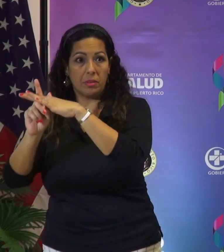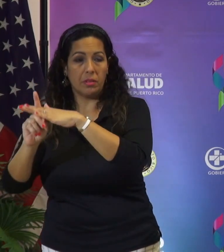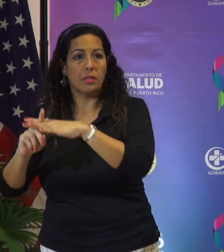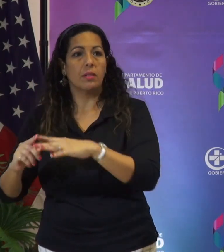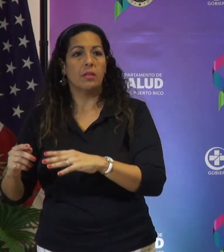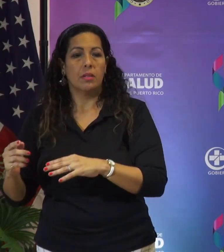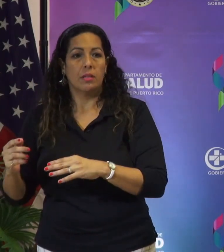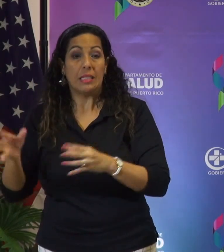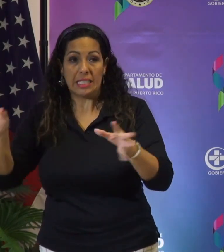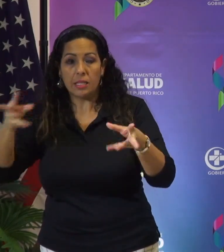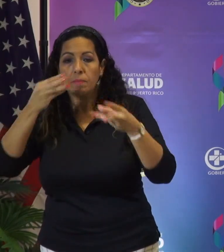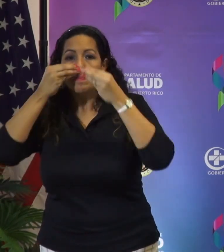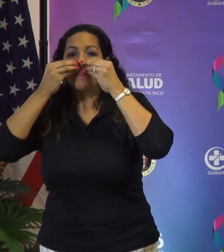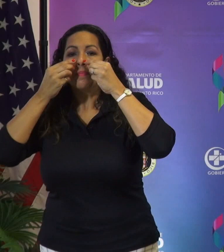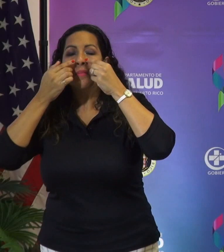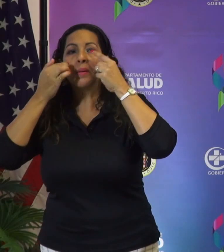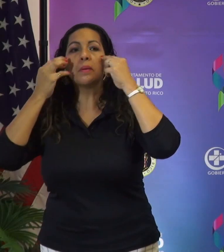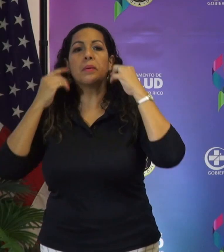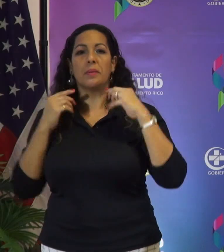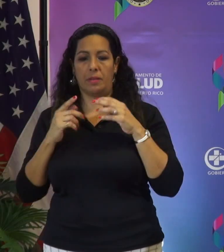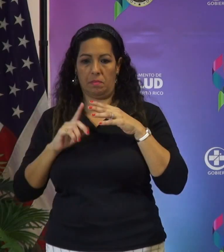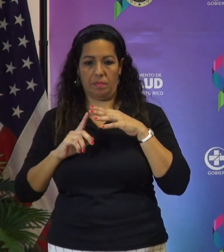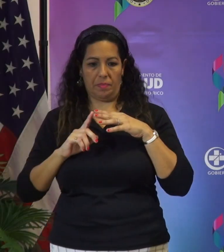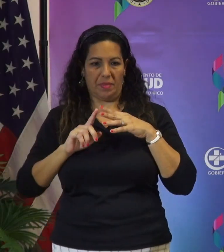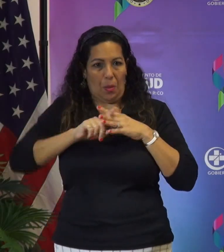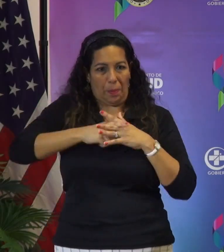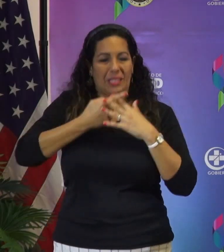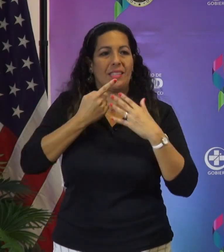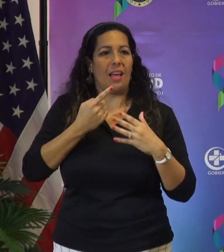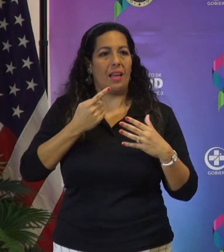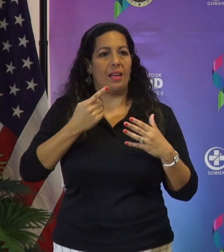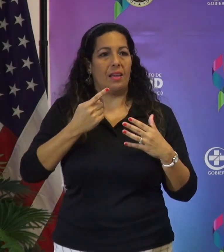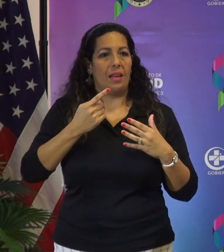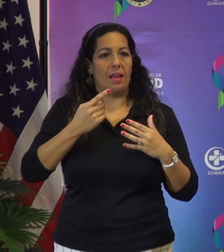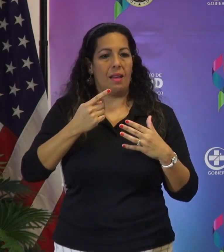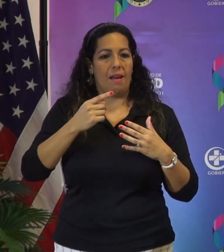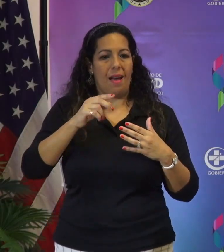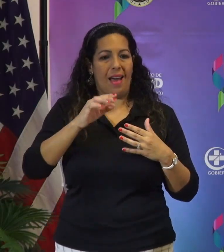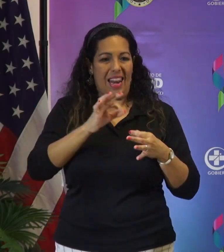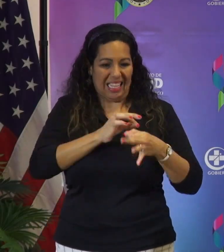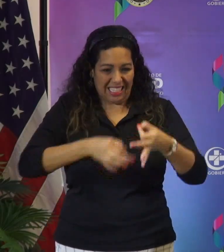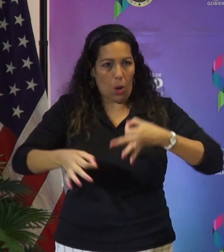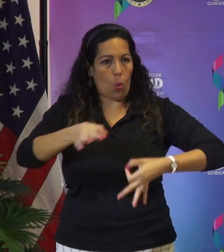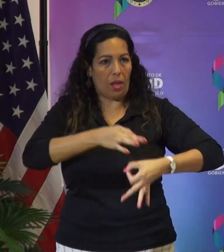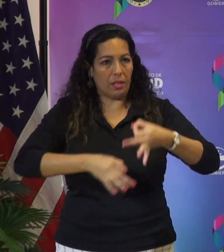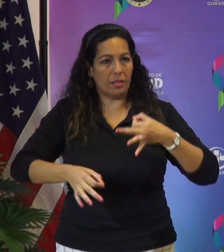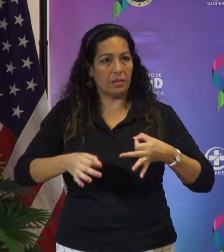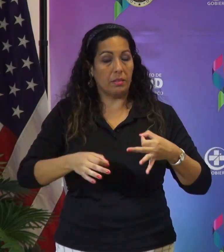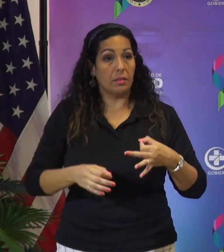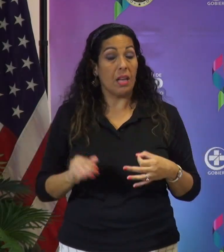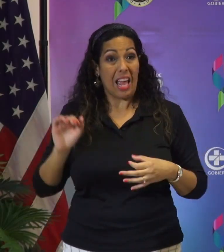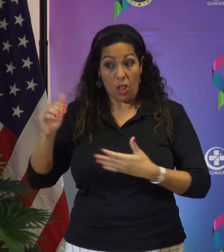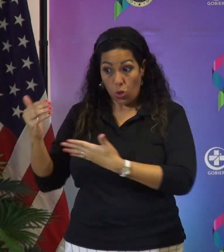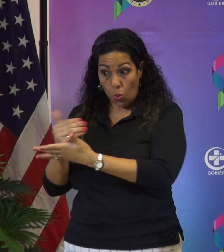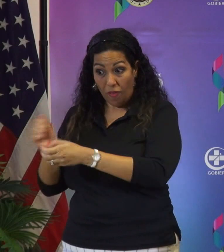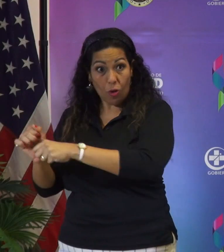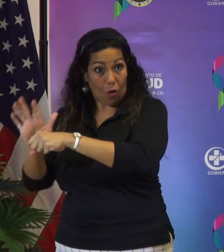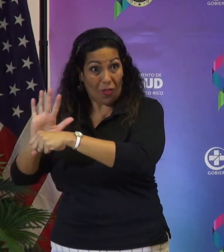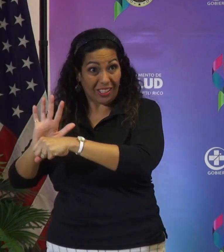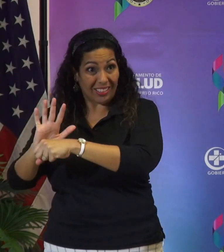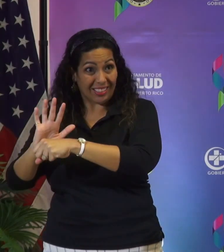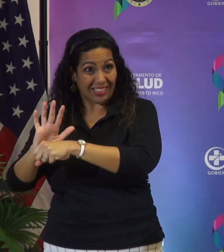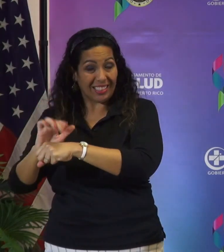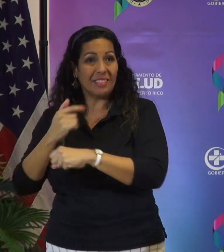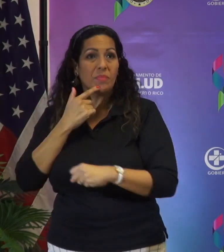eso no va a pasar, ¿verdad? Pero un paciente normal, al entrar más rápido, es más fácil que se propague. Por lo tanto, si siempre habíamos